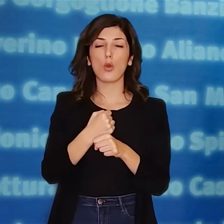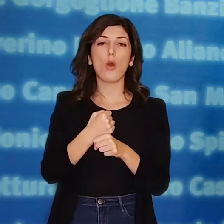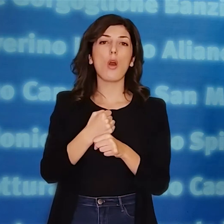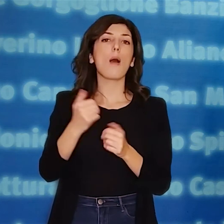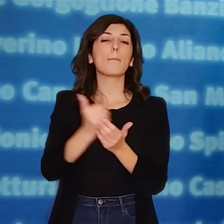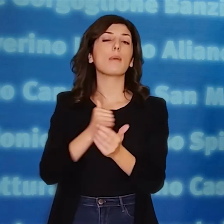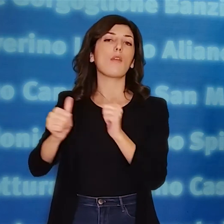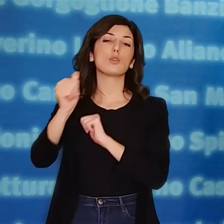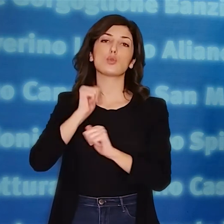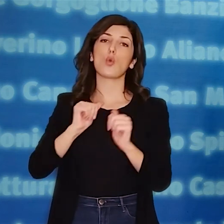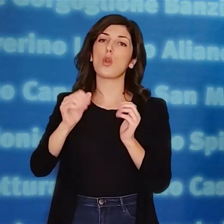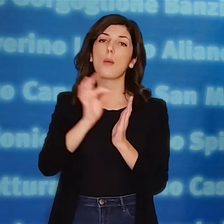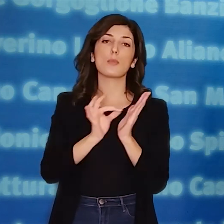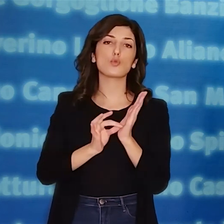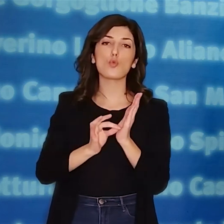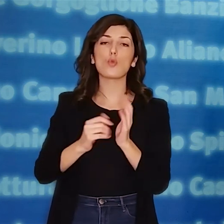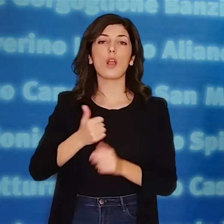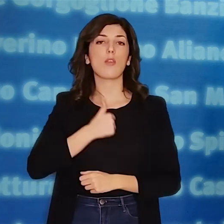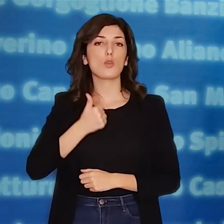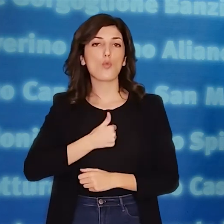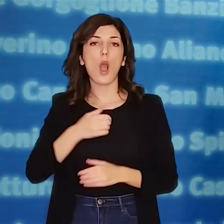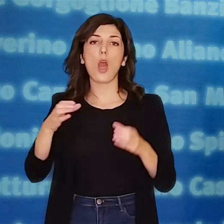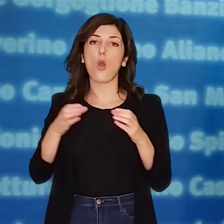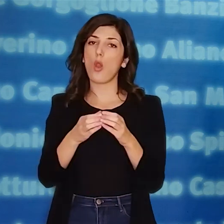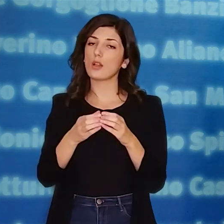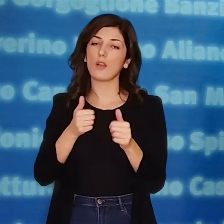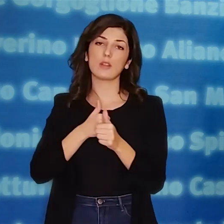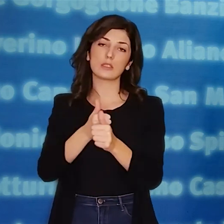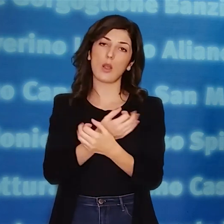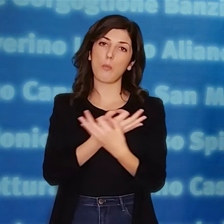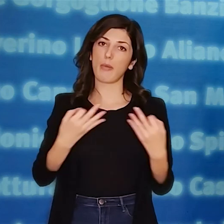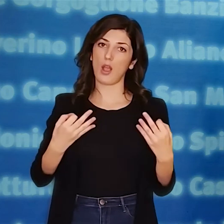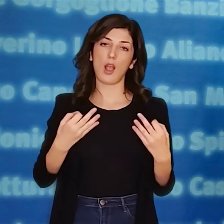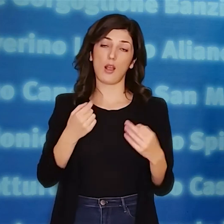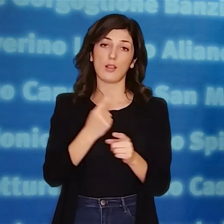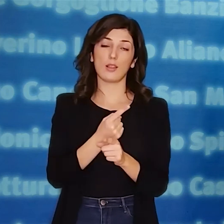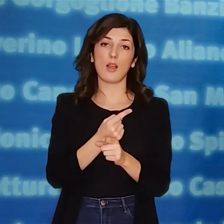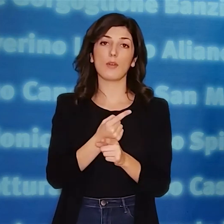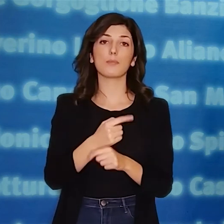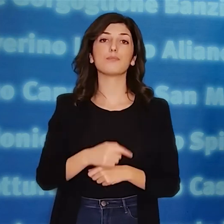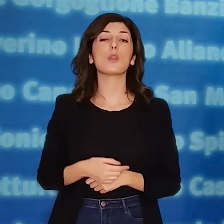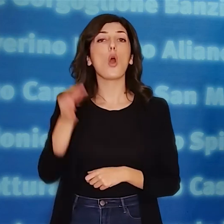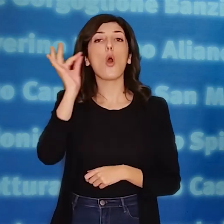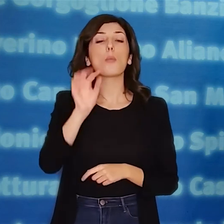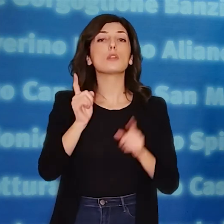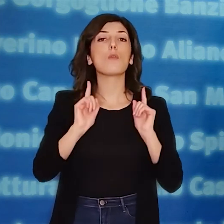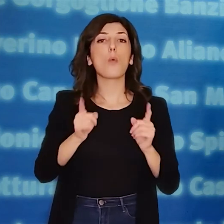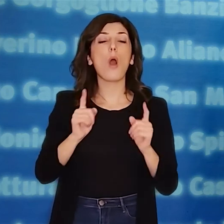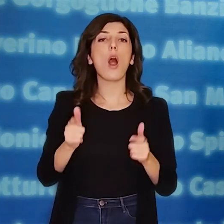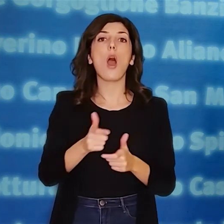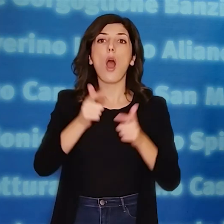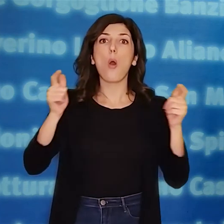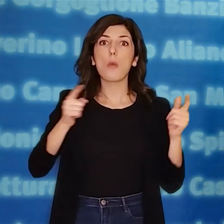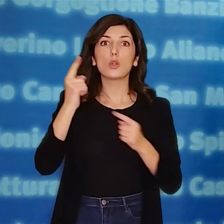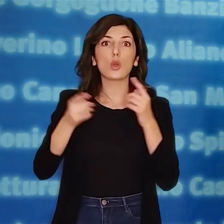lavorativo con le previste misure di prevenzione individuali e collettive di cercare di invertire questa tendenza